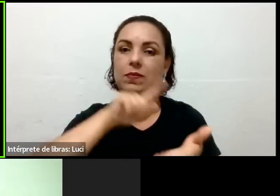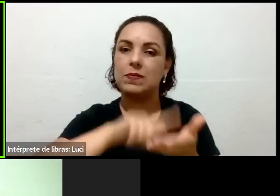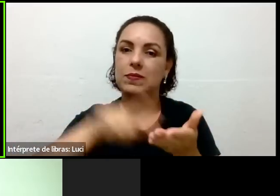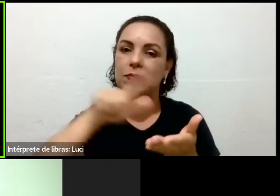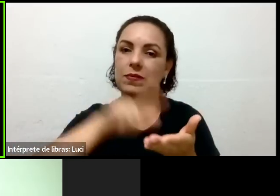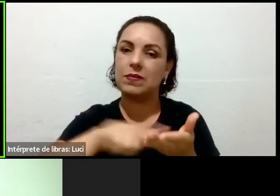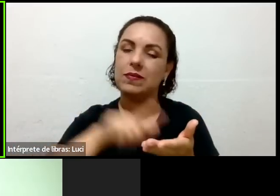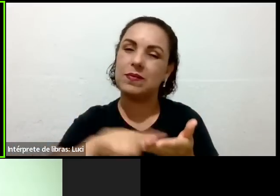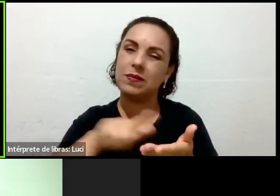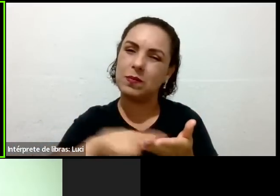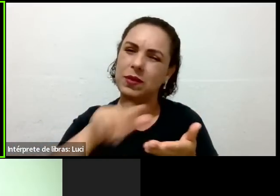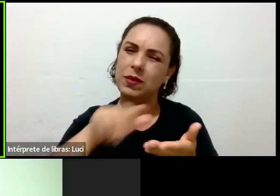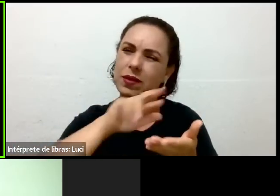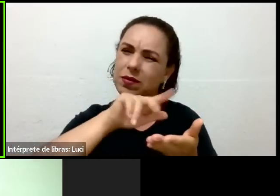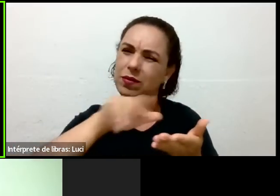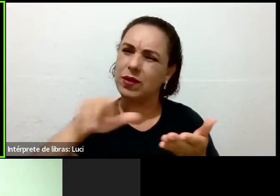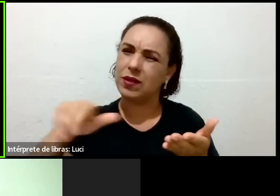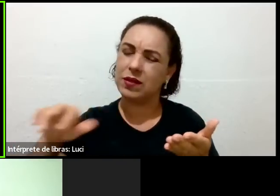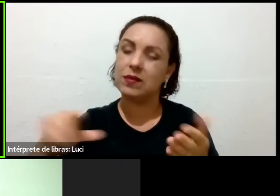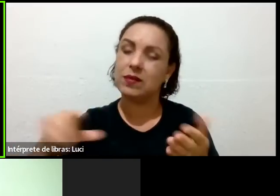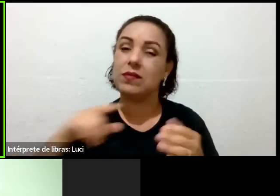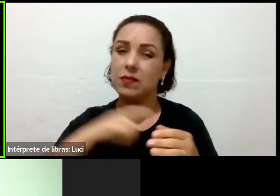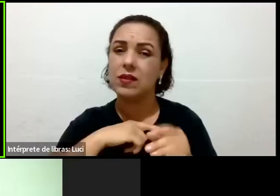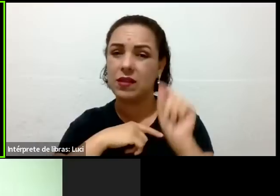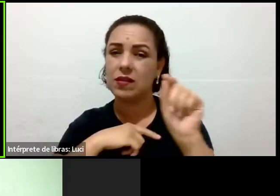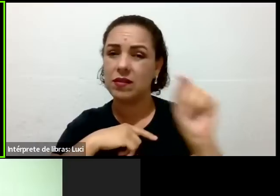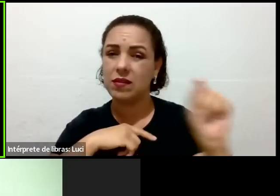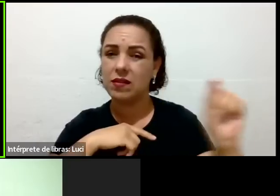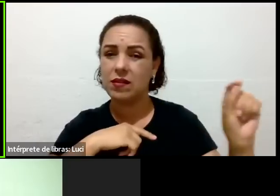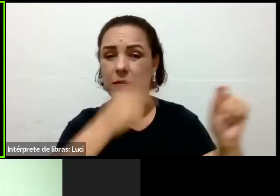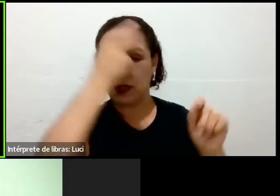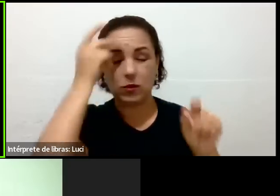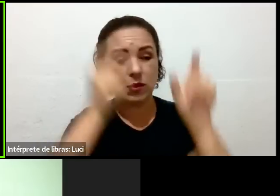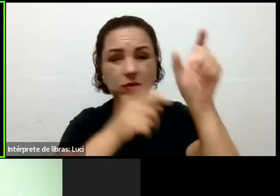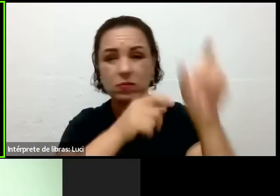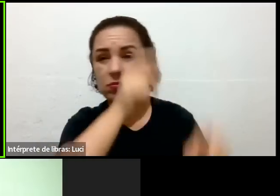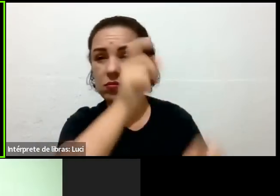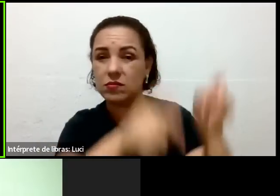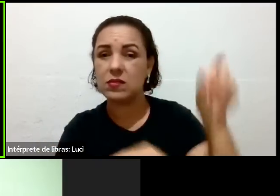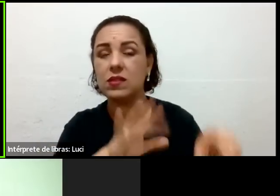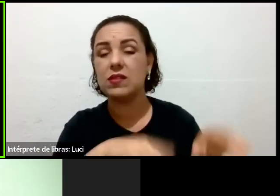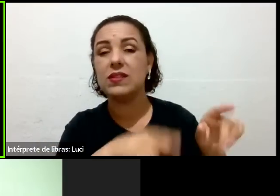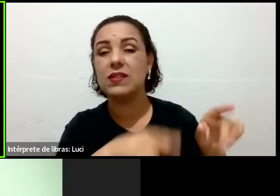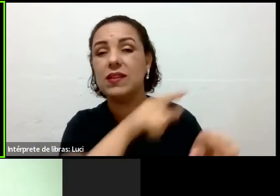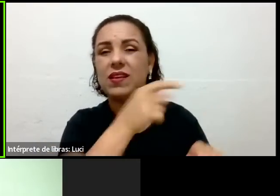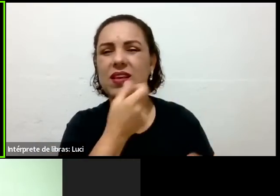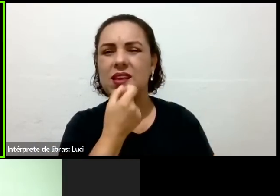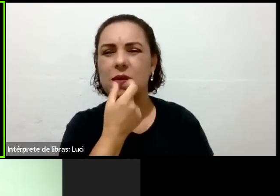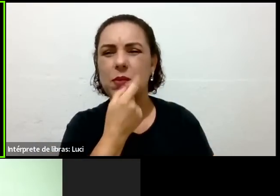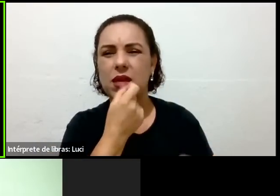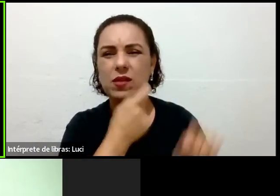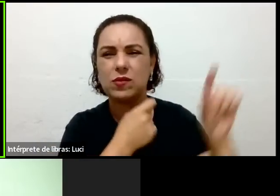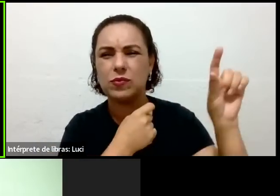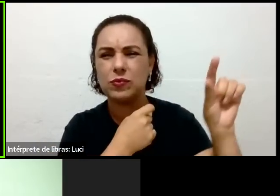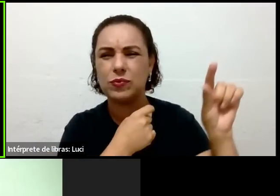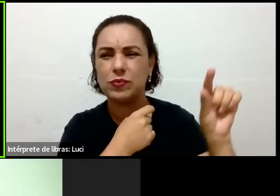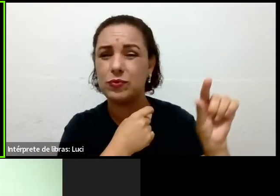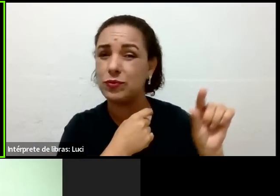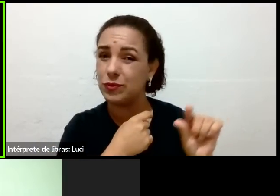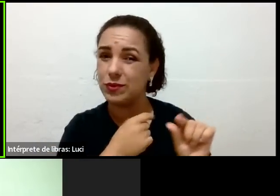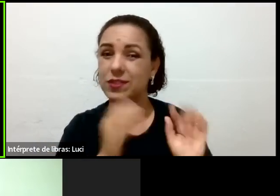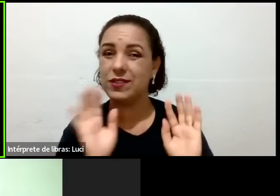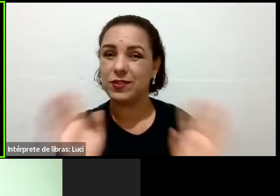né? Muita gente acaba até, talvez deixando, né? Algumas outras substâncias, vamos dizer assim, né? Alguns outros